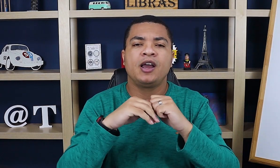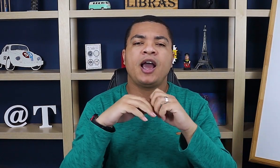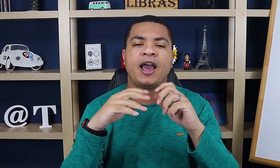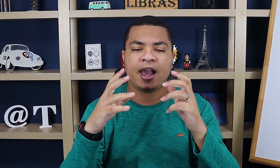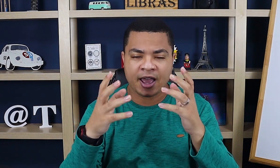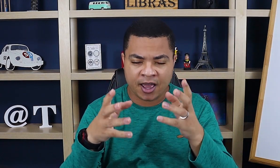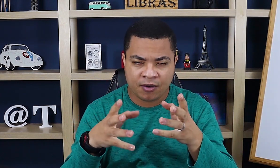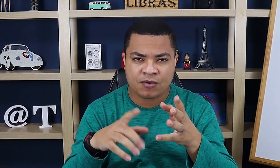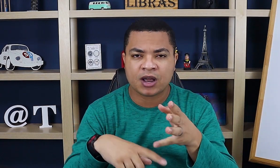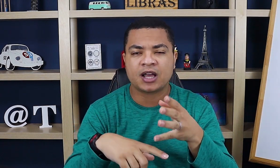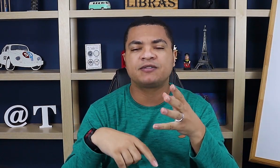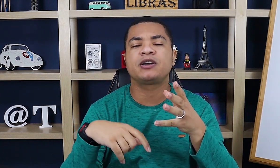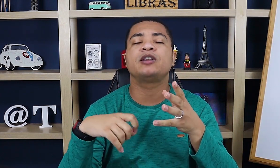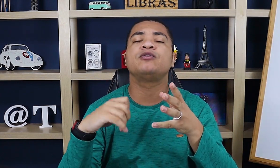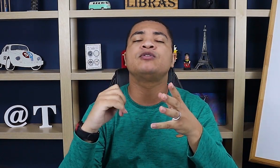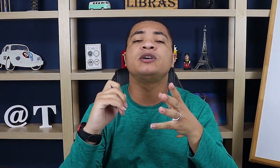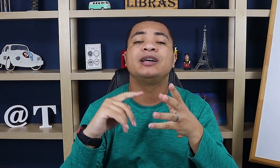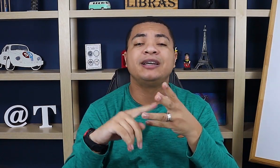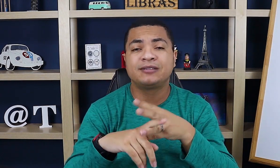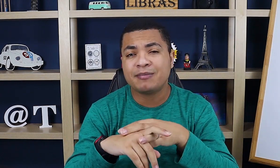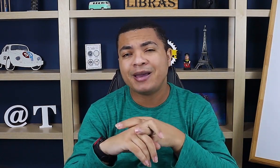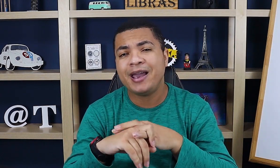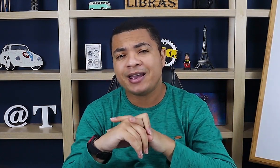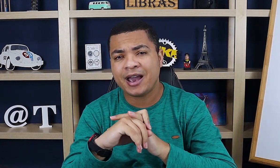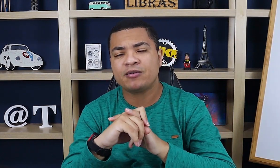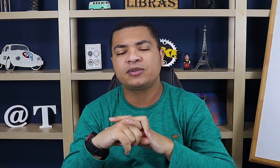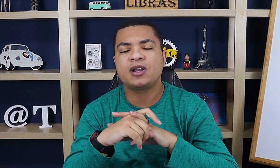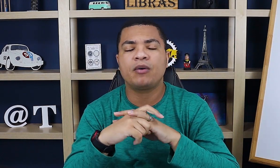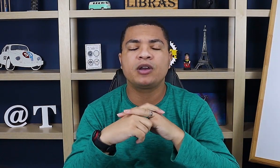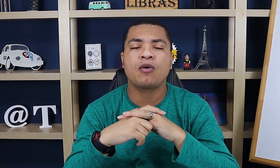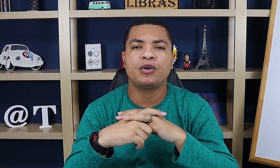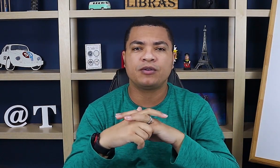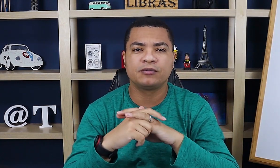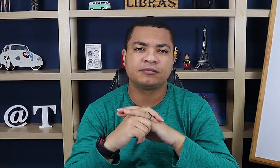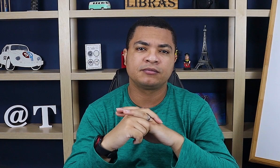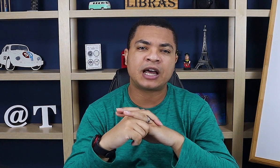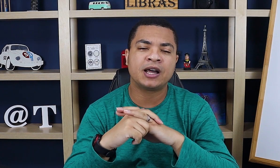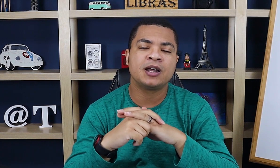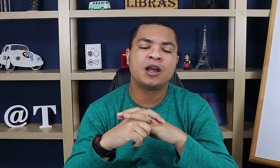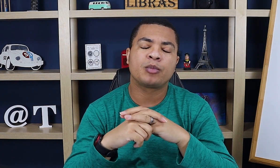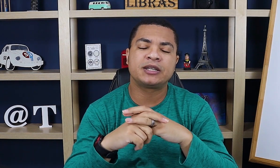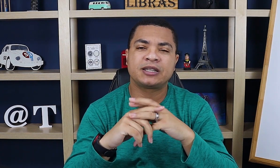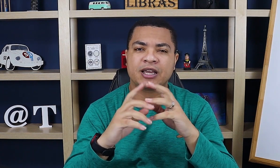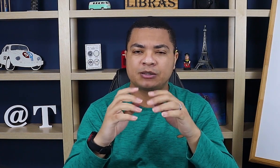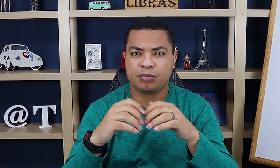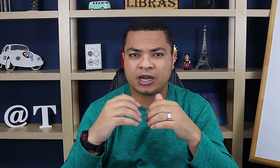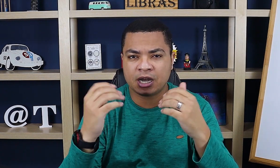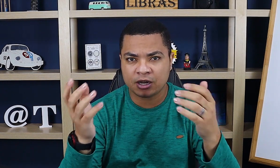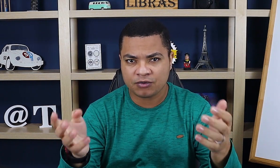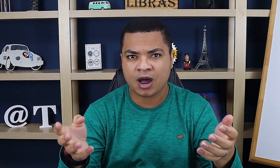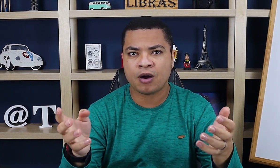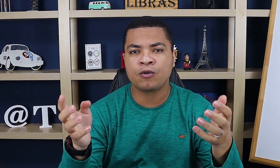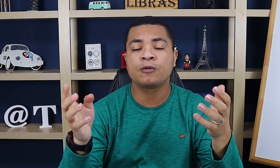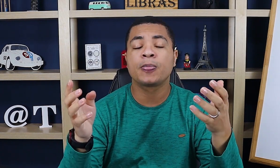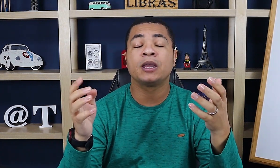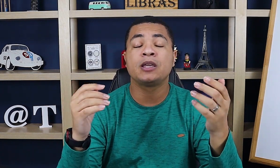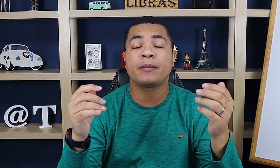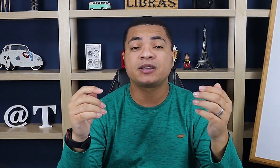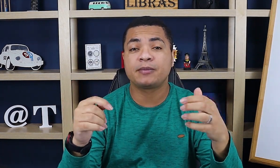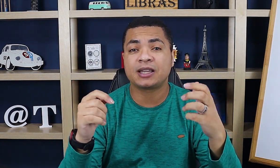é um classificador e também é um sinal icônico, tá? Porque você tá explicando algo, e ao mesmo tempo que